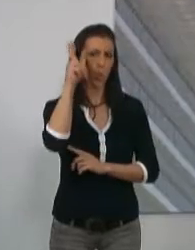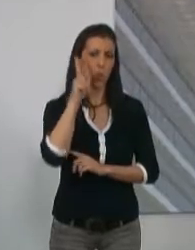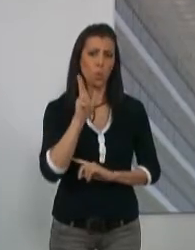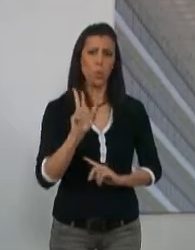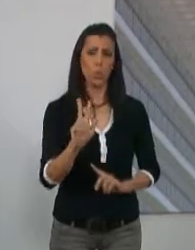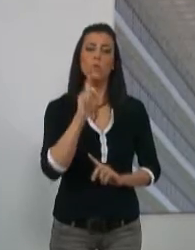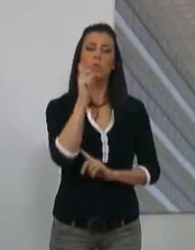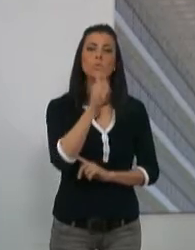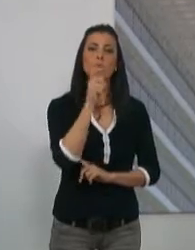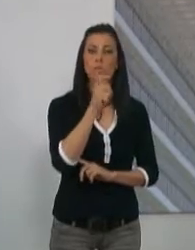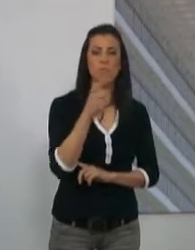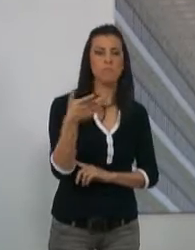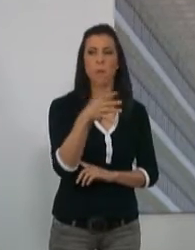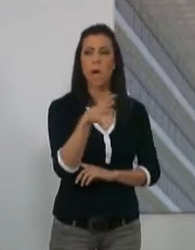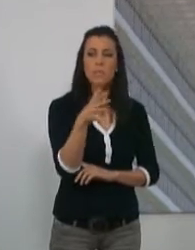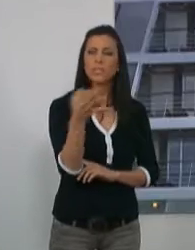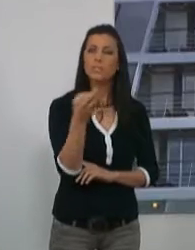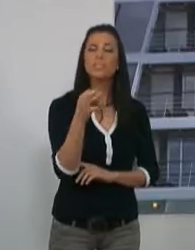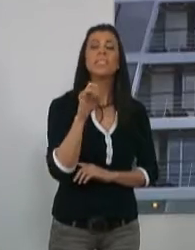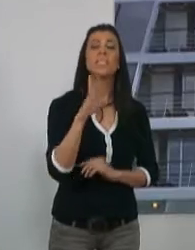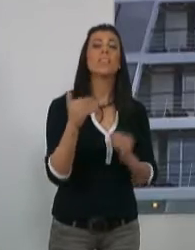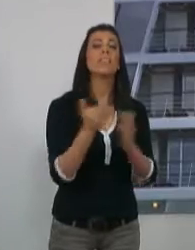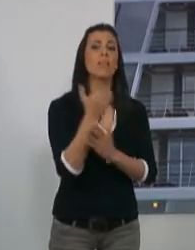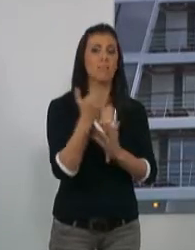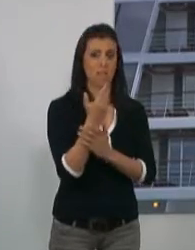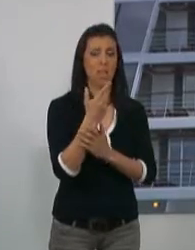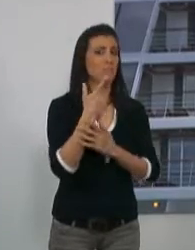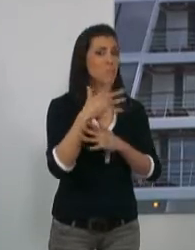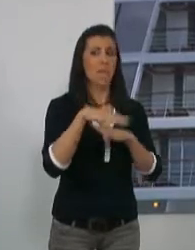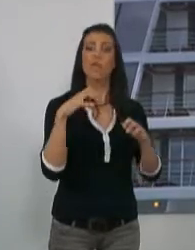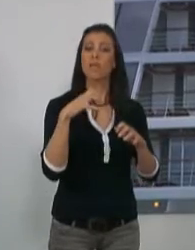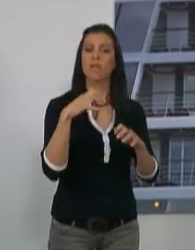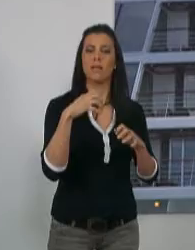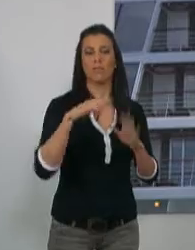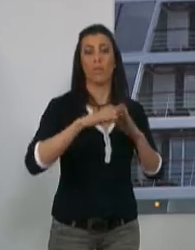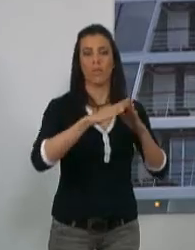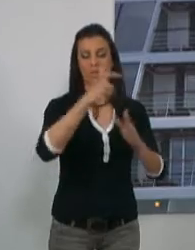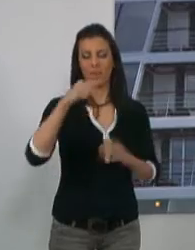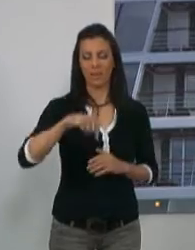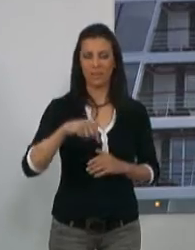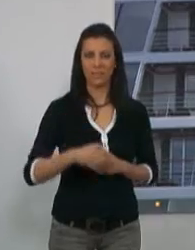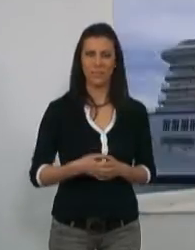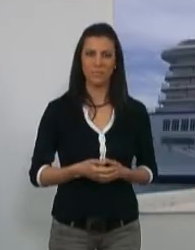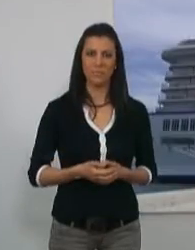de lujo, con una duración que sobrepasa los 15 días en la mayoría de los casos.